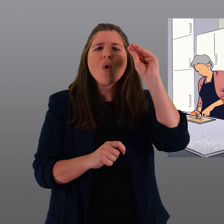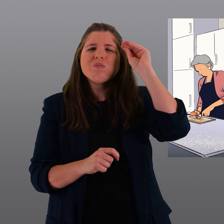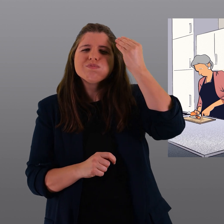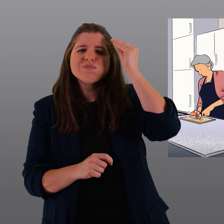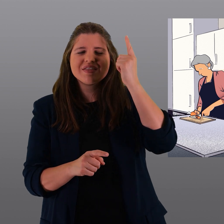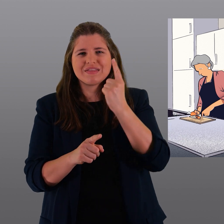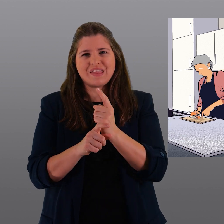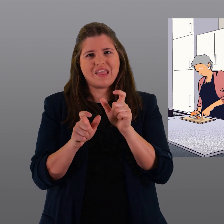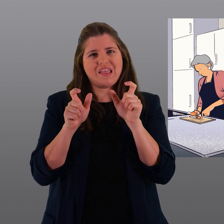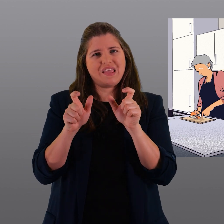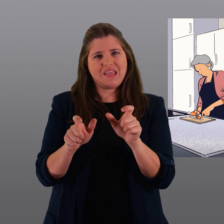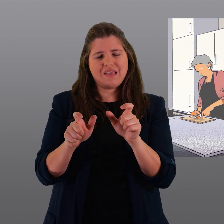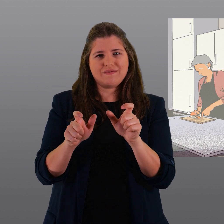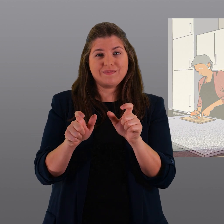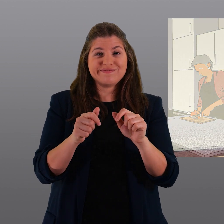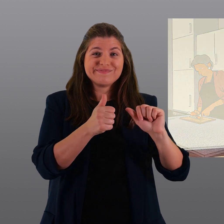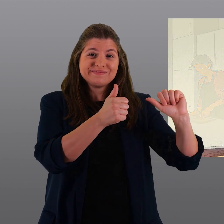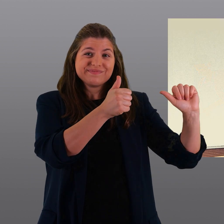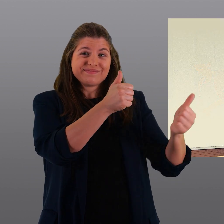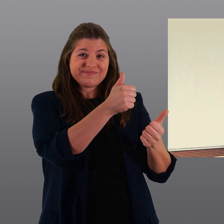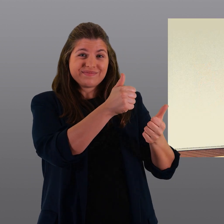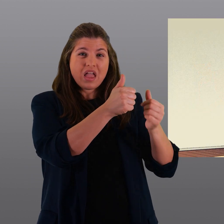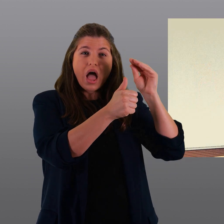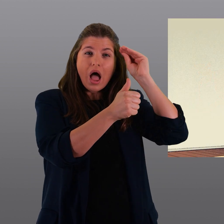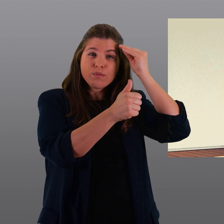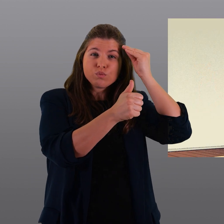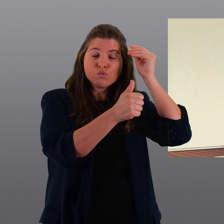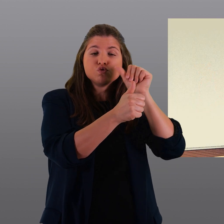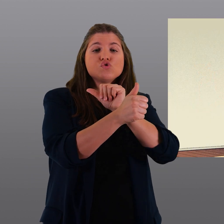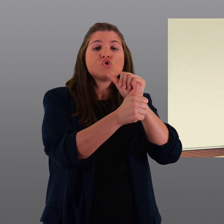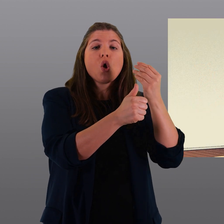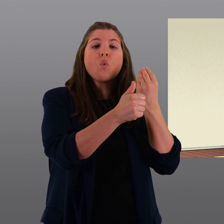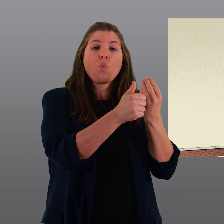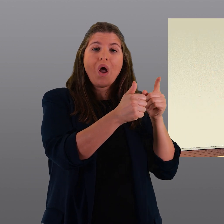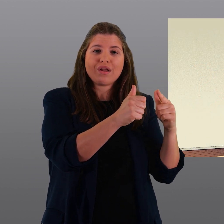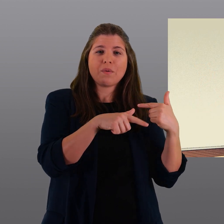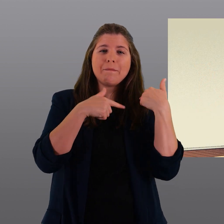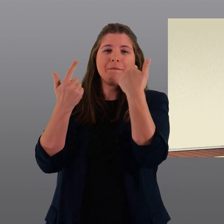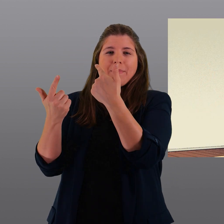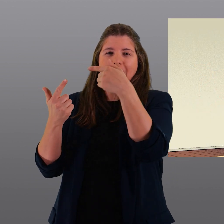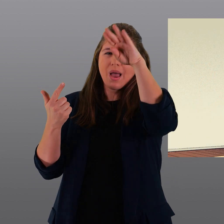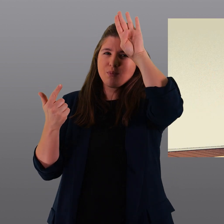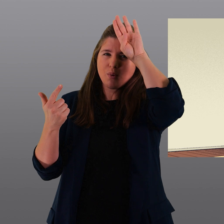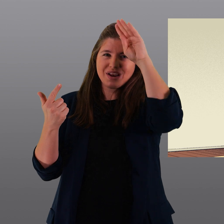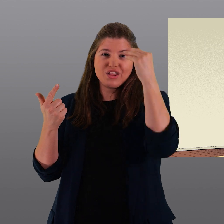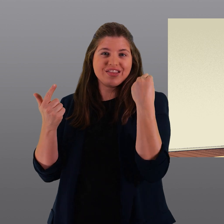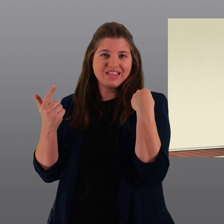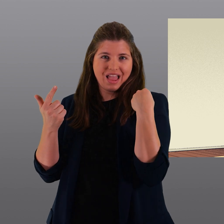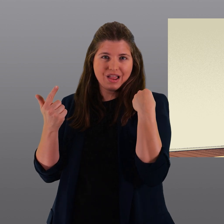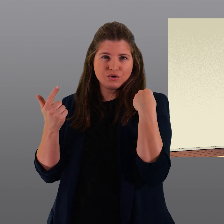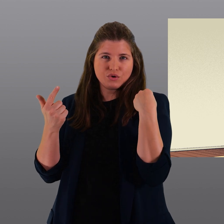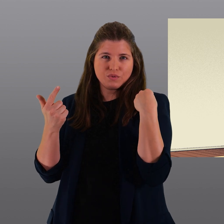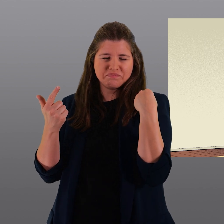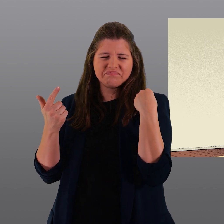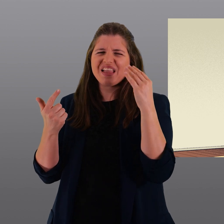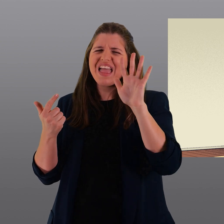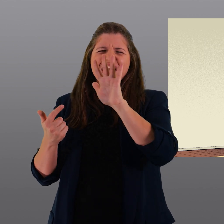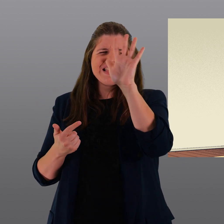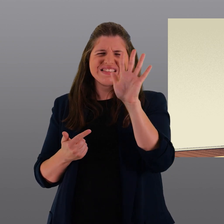impedire gli abusi. Una sublocazione è abusiva se causa al locatore un pregiudizio essenziale. Ad